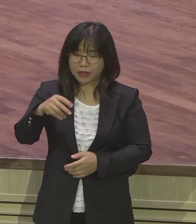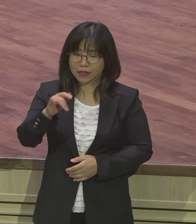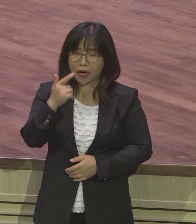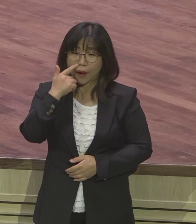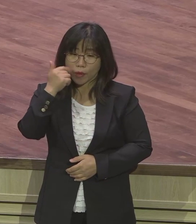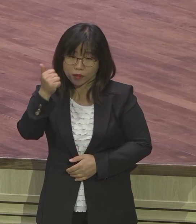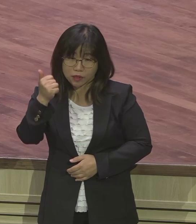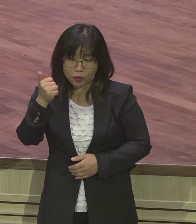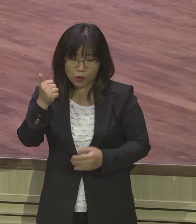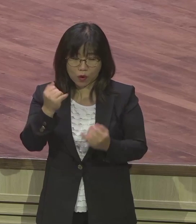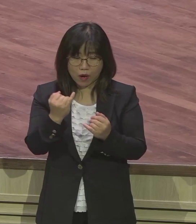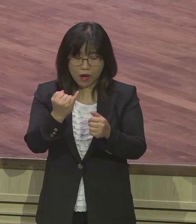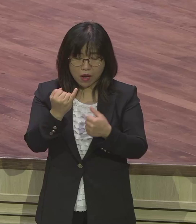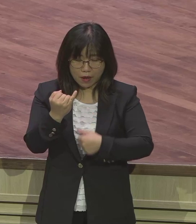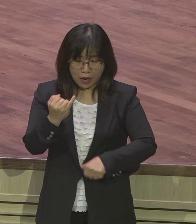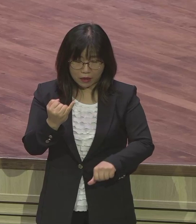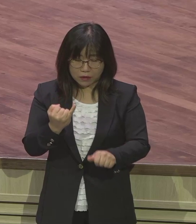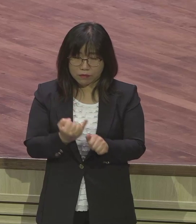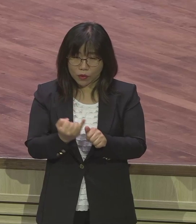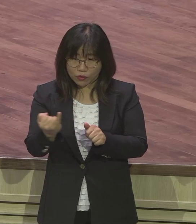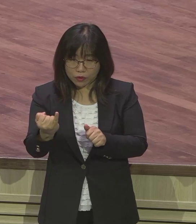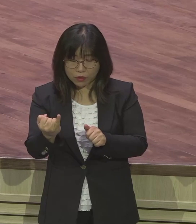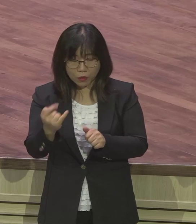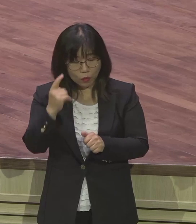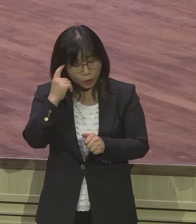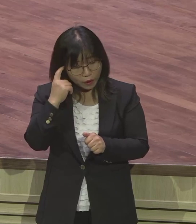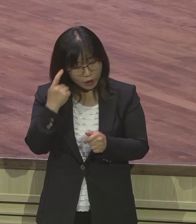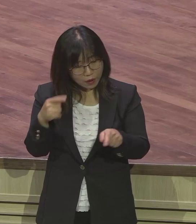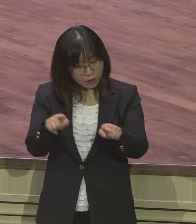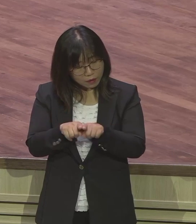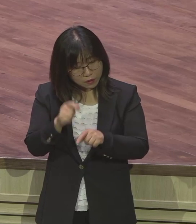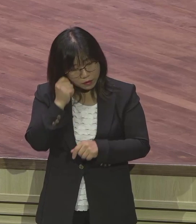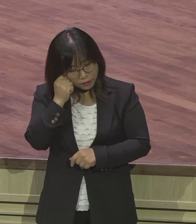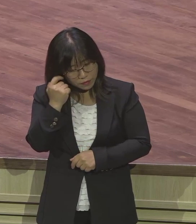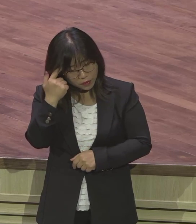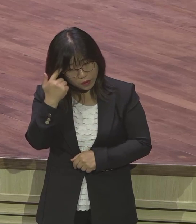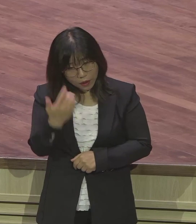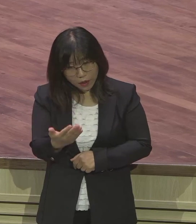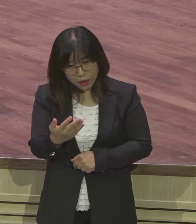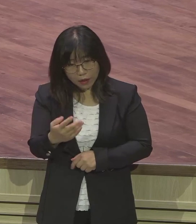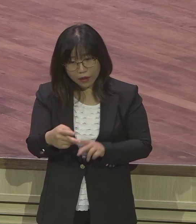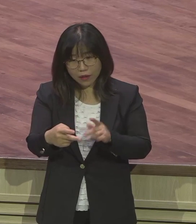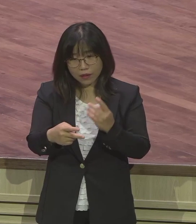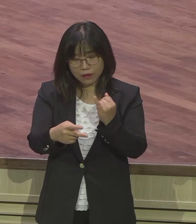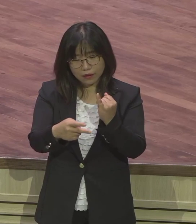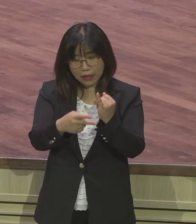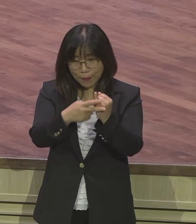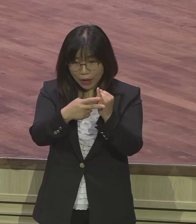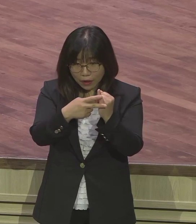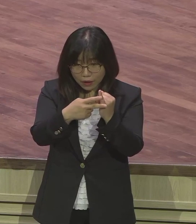맨누리하고 맨누리하고 다말과 불륜관경이라는 거예요